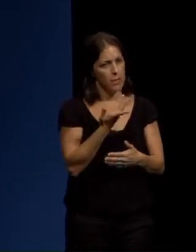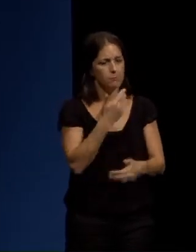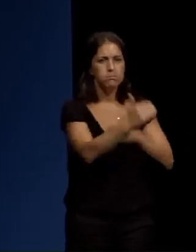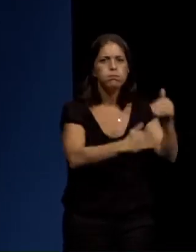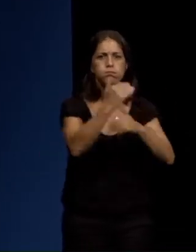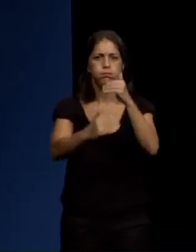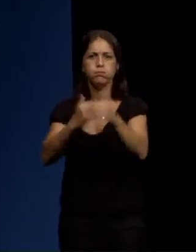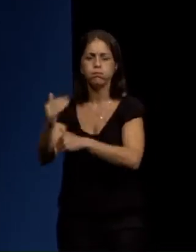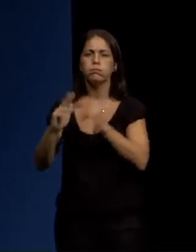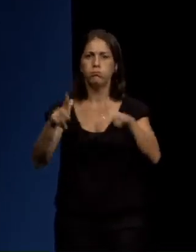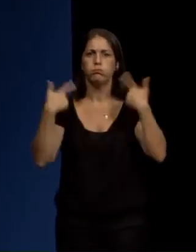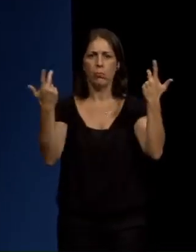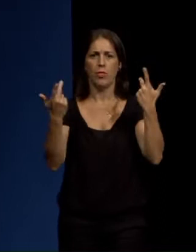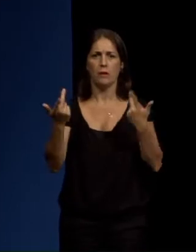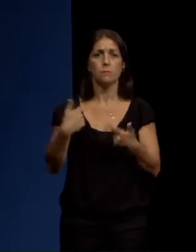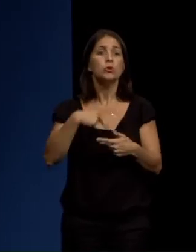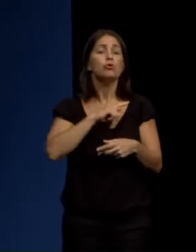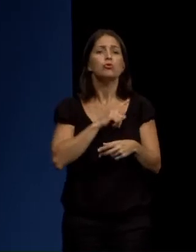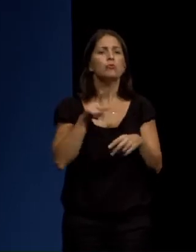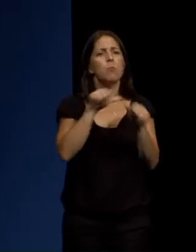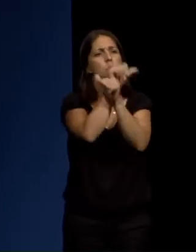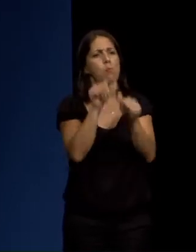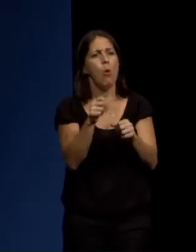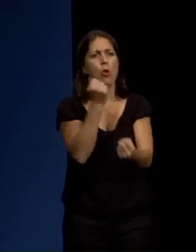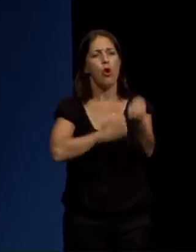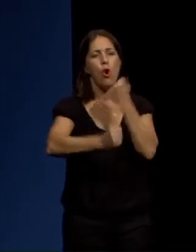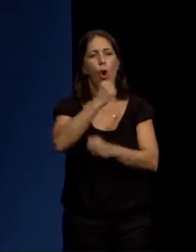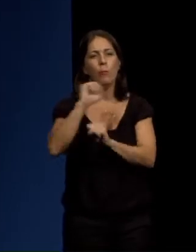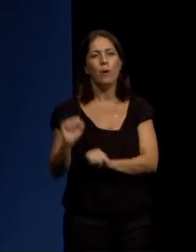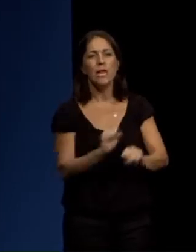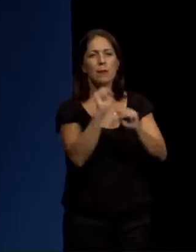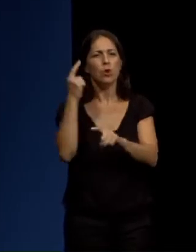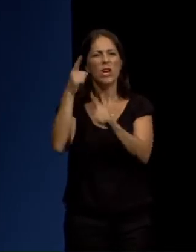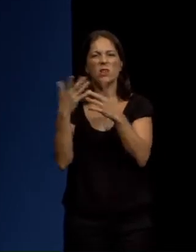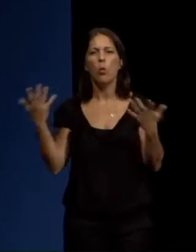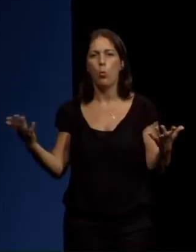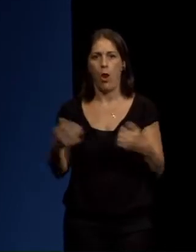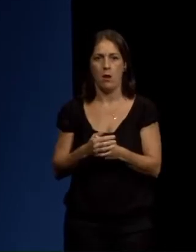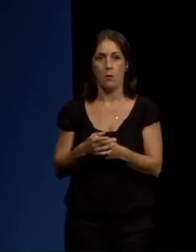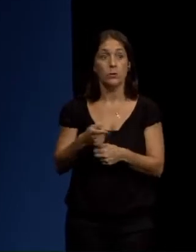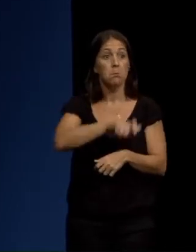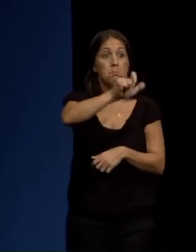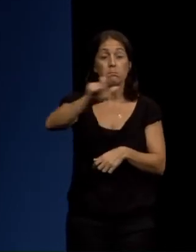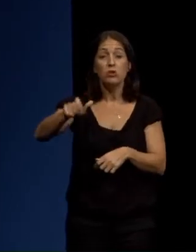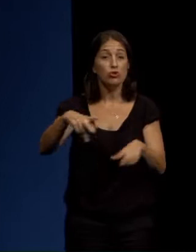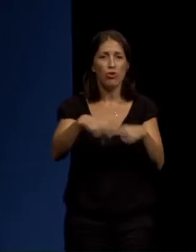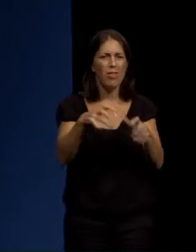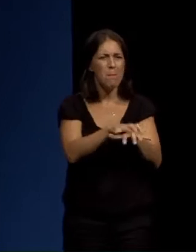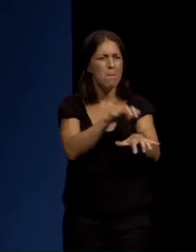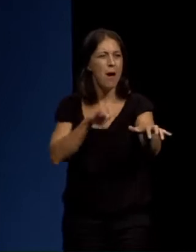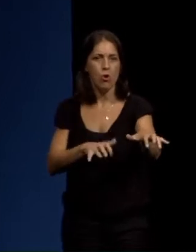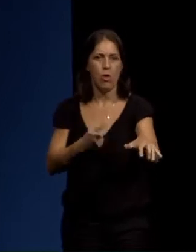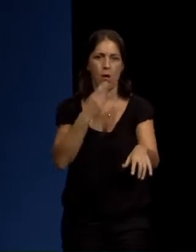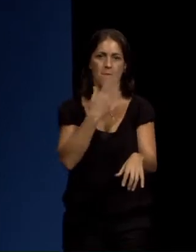defendemos un modelo económico que teña como objetivo o benestar da imensa maioria da sociedade, non a